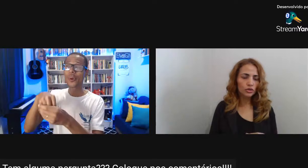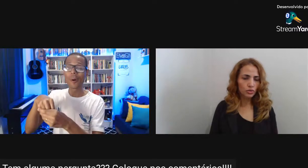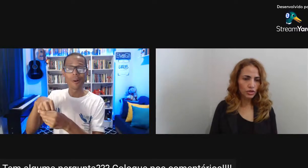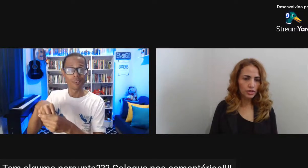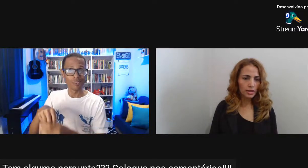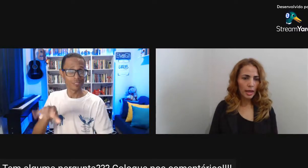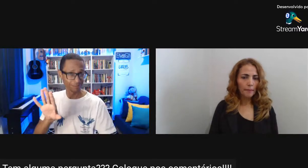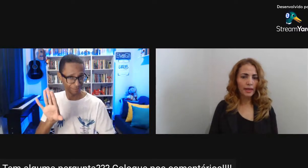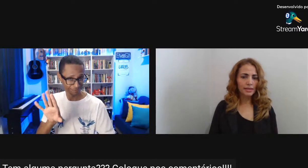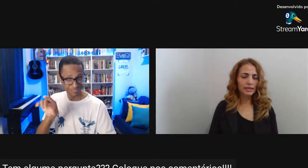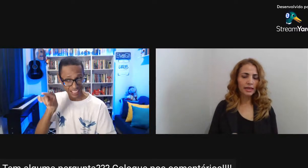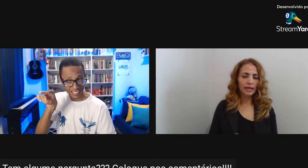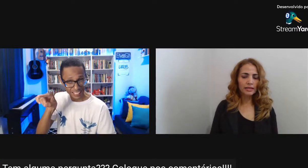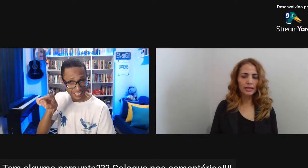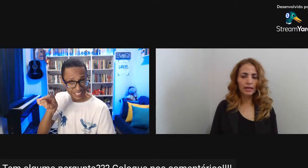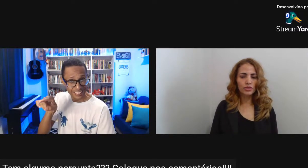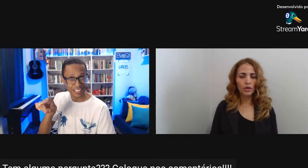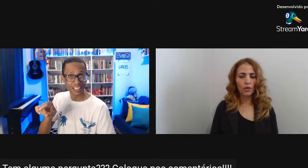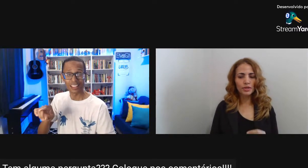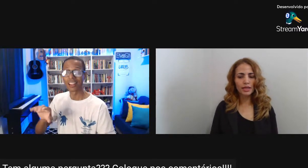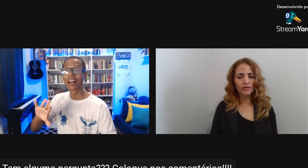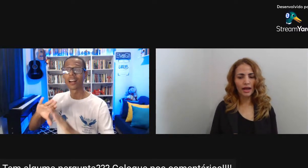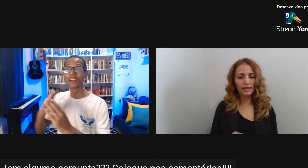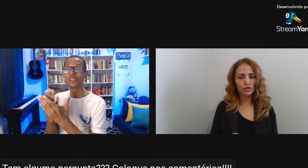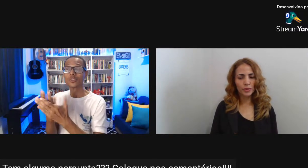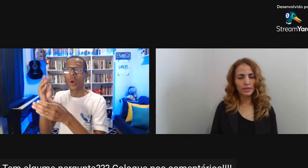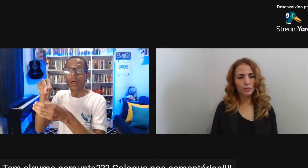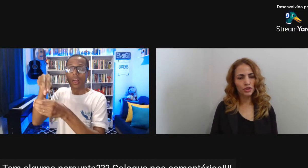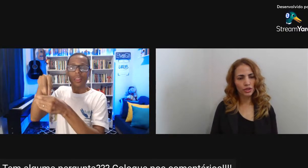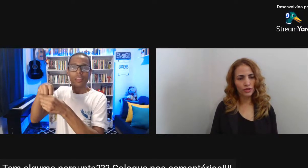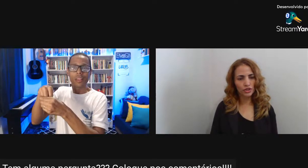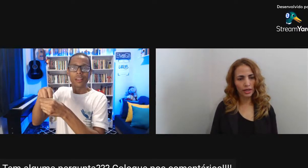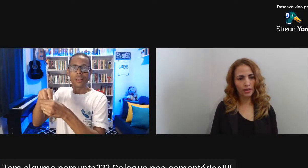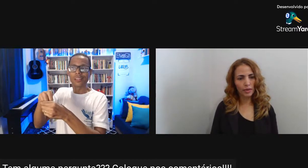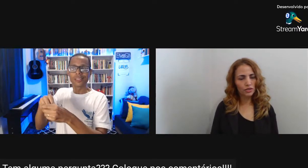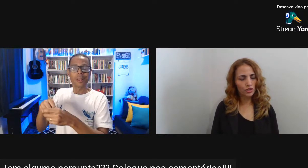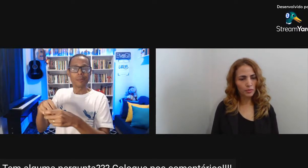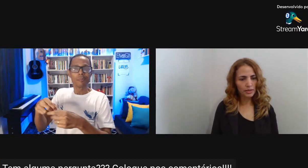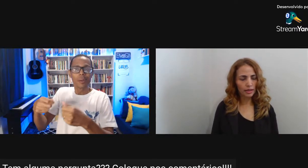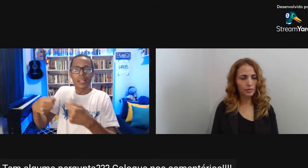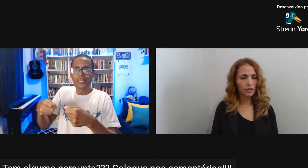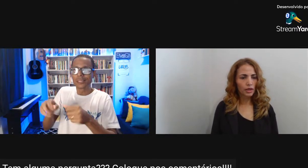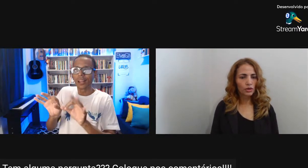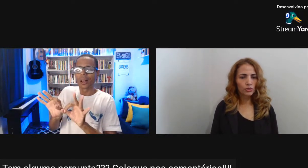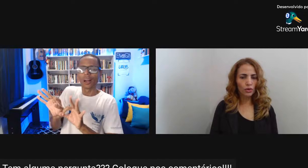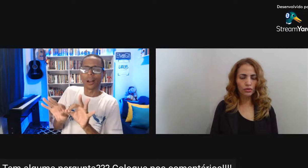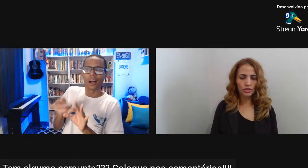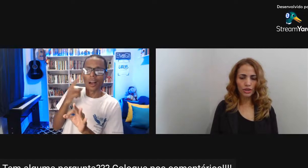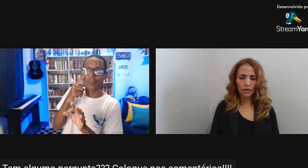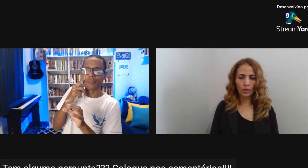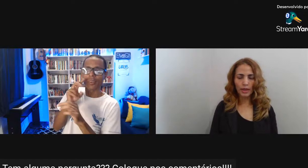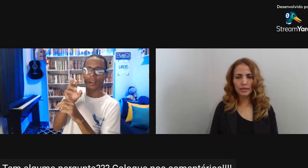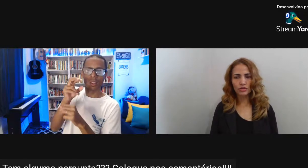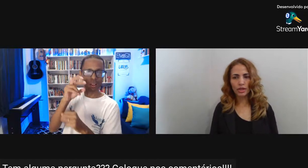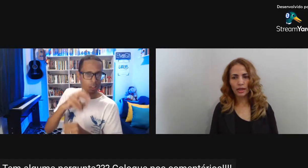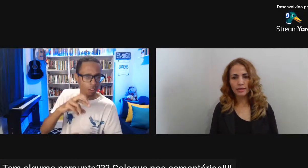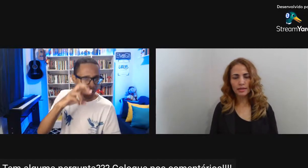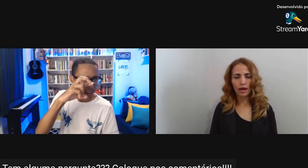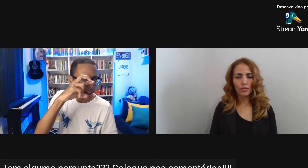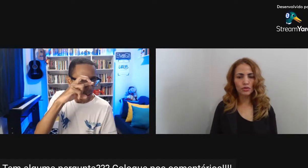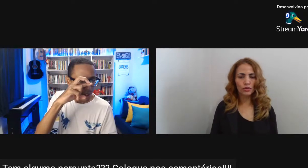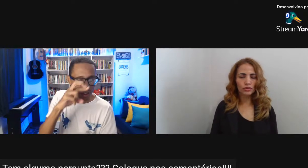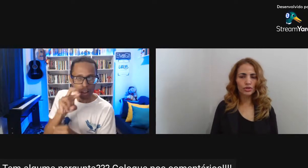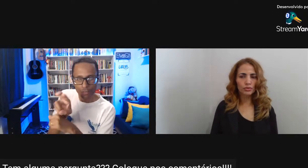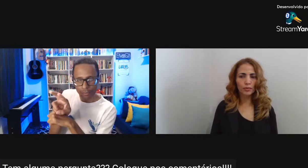Certas atitudes Mas naquelas Que não são observadas Ou perceptíveis Diretamente A gente percebe Num outro dia Não é uma questão De